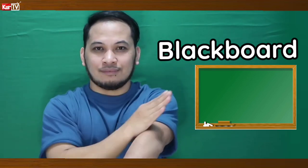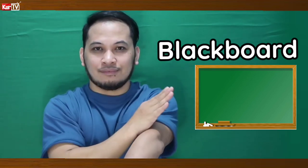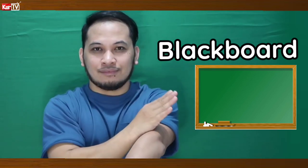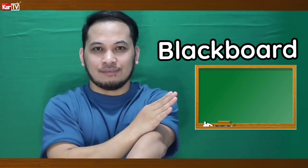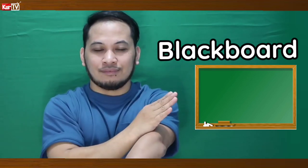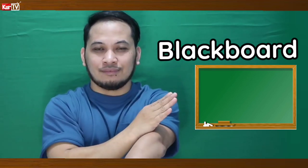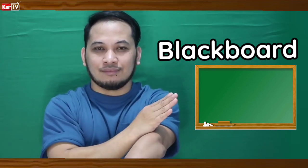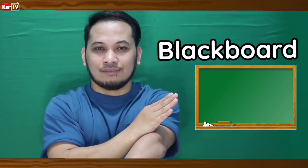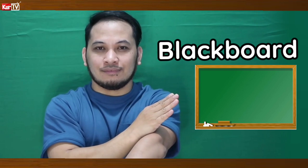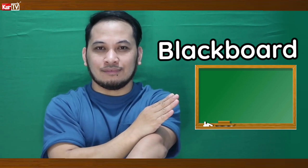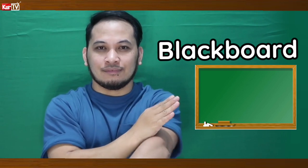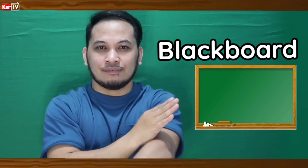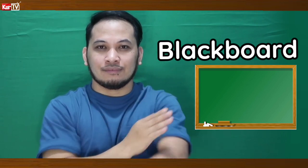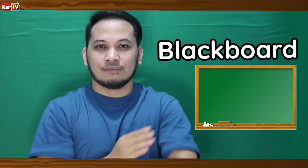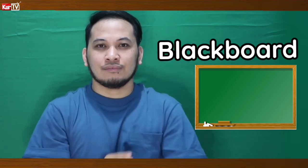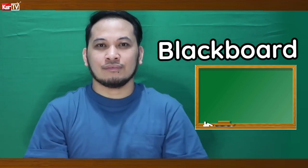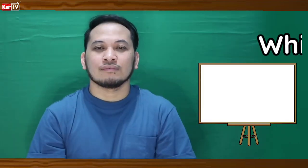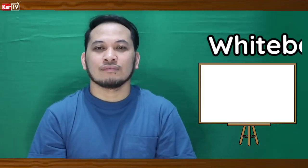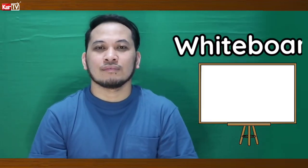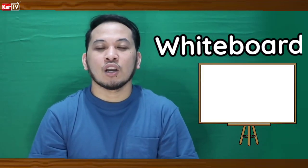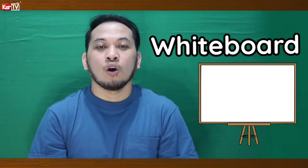Blackboard Whiteboard